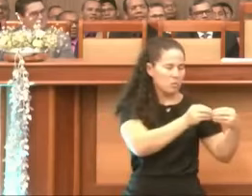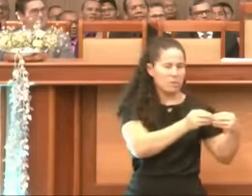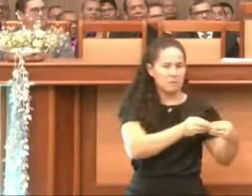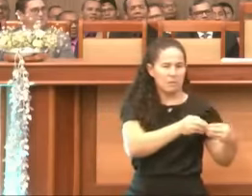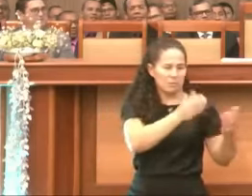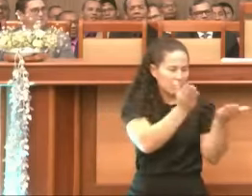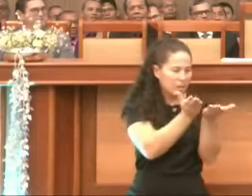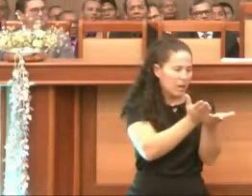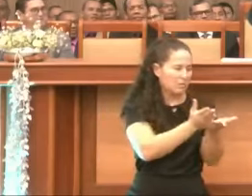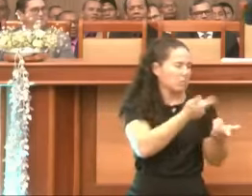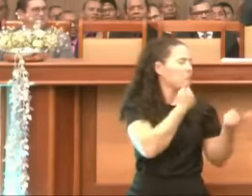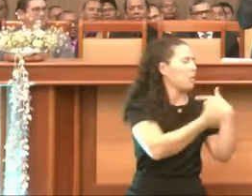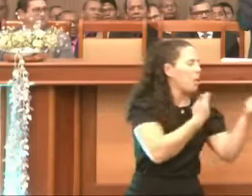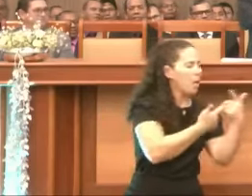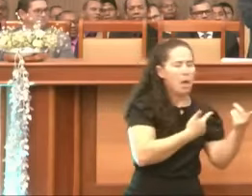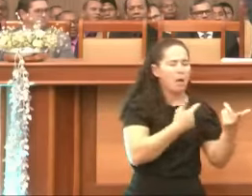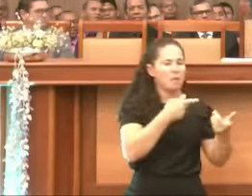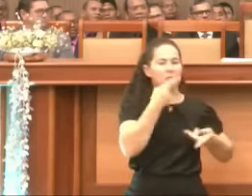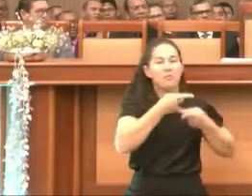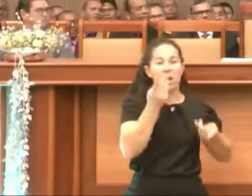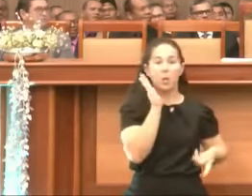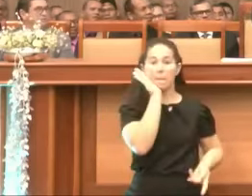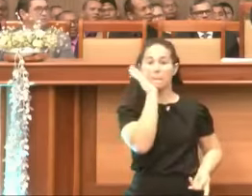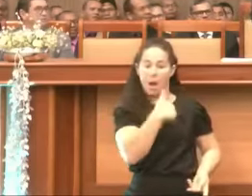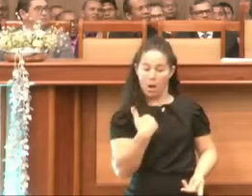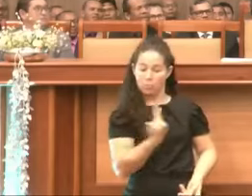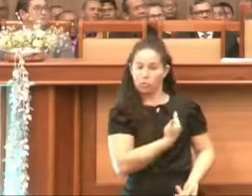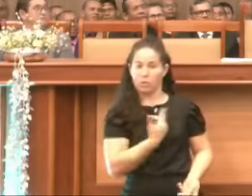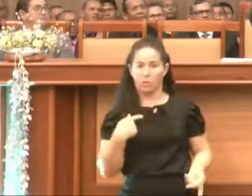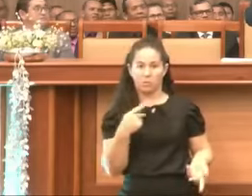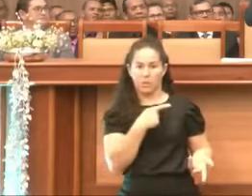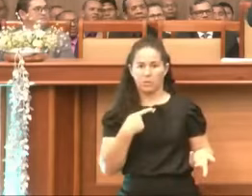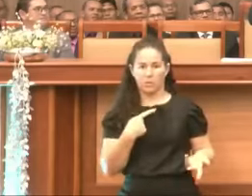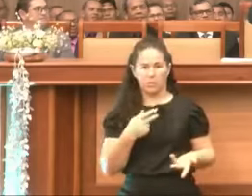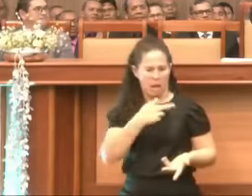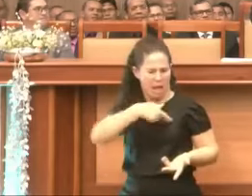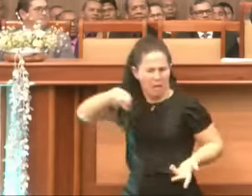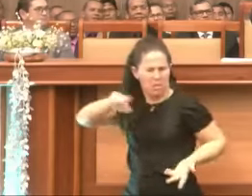não assim? Aí está aí oprimindo nós, dizem que a religião está oprimindo. Oprimindo o quê?